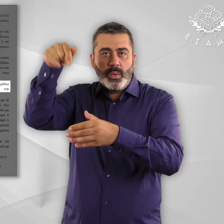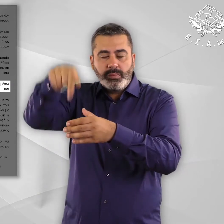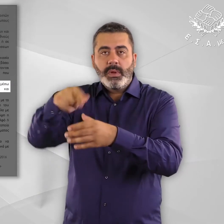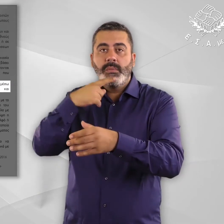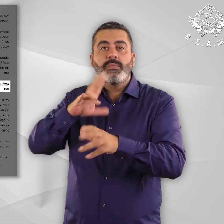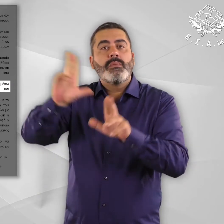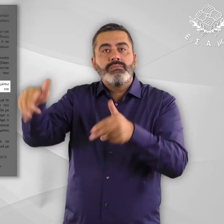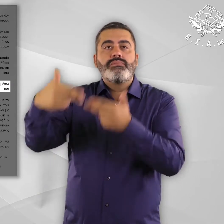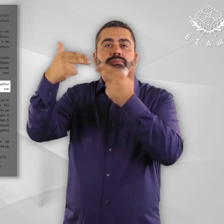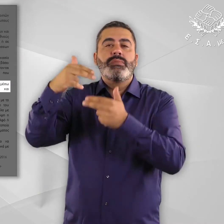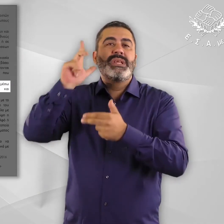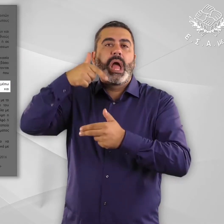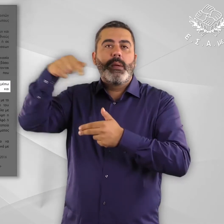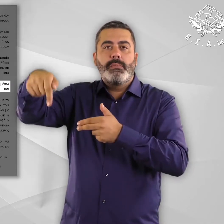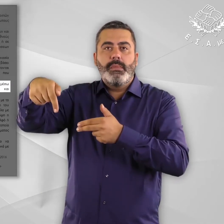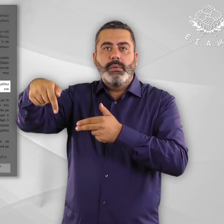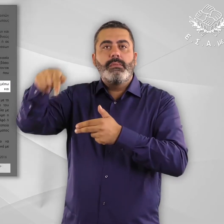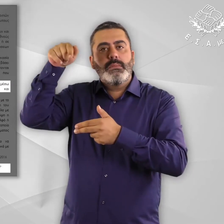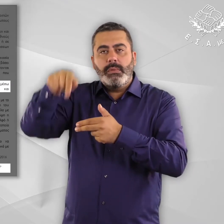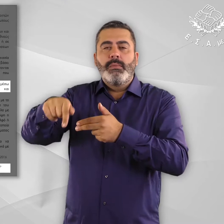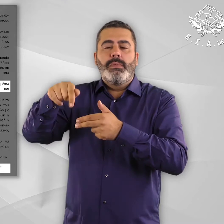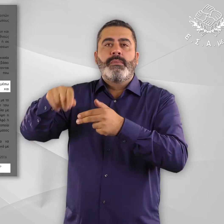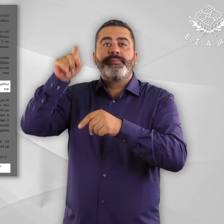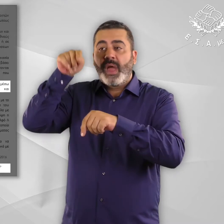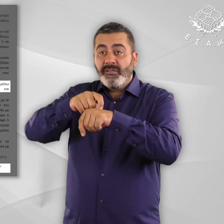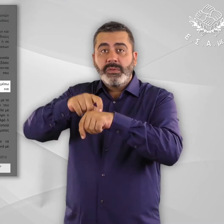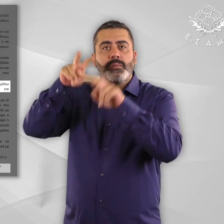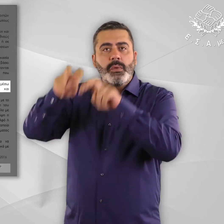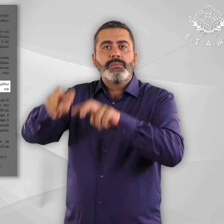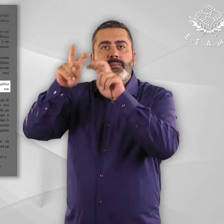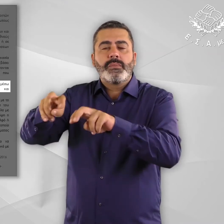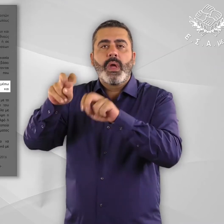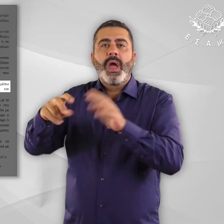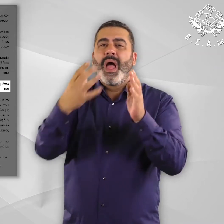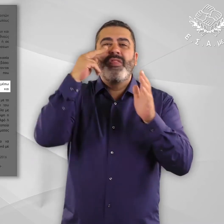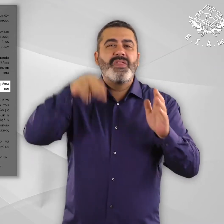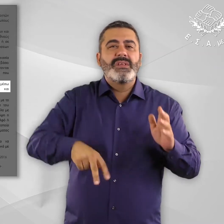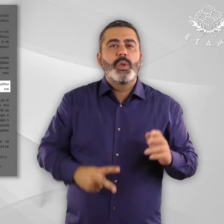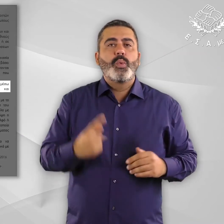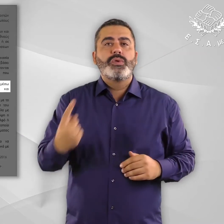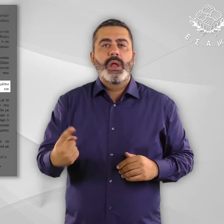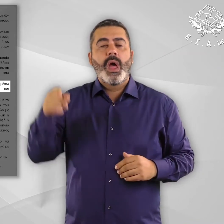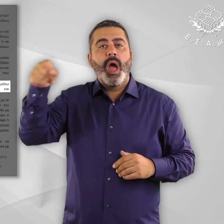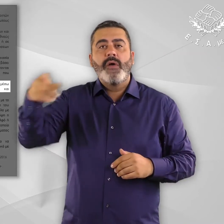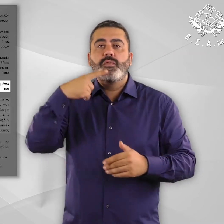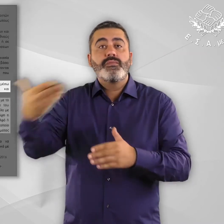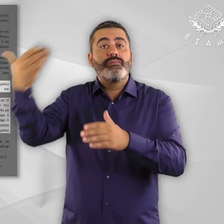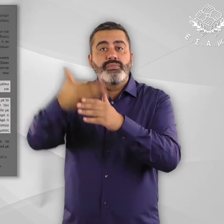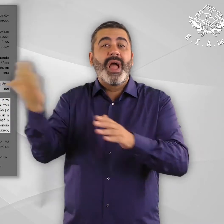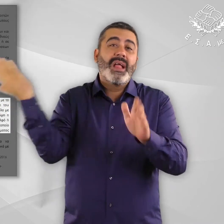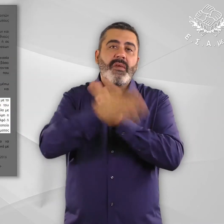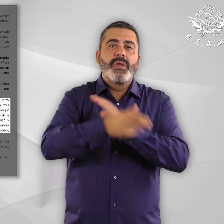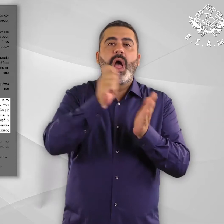Skype, το οποίο αντιμετωπίζει τις λειτουργίες βλέπε υπό σημείωση 21, και απευθύνονται απευθεία στα γραφεία ασύλου.